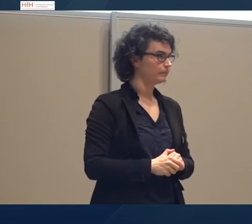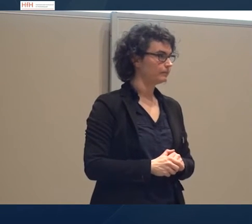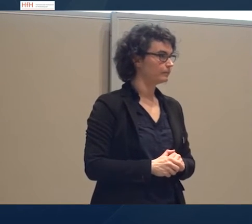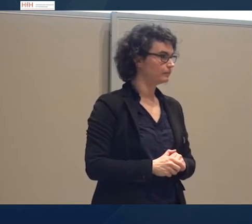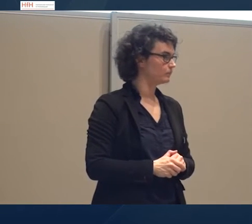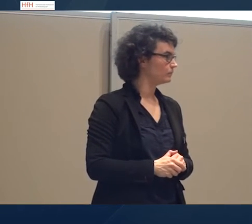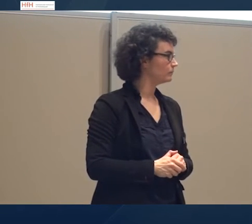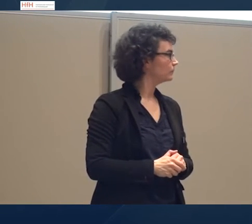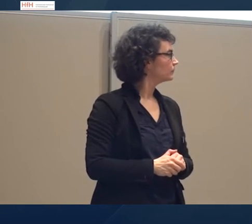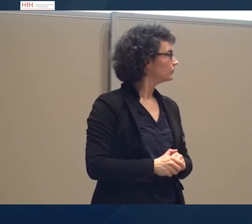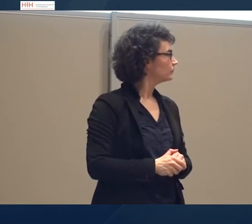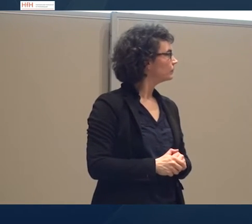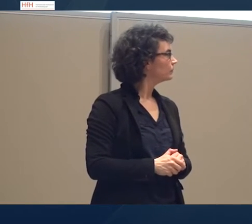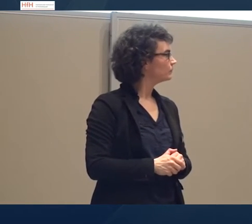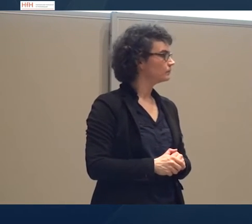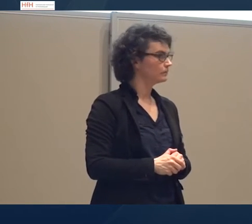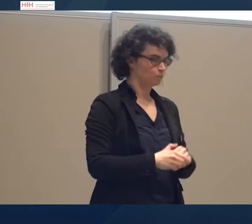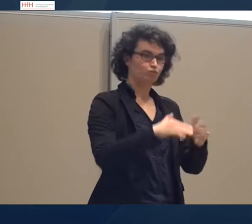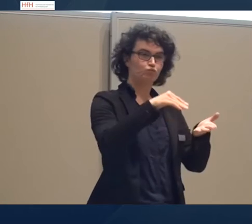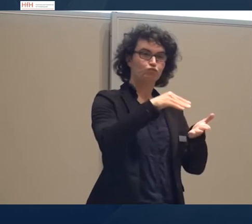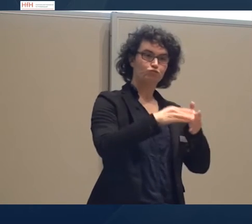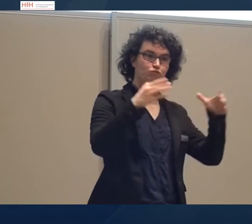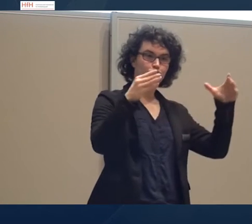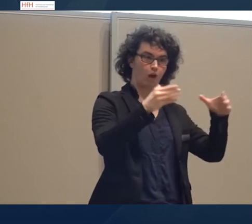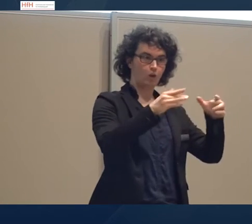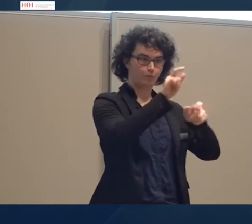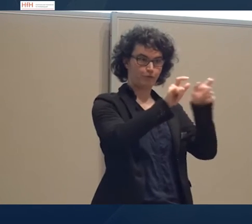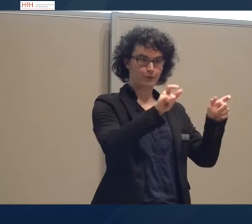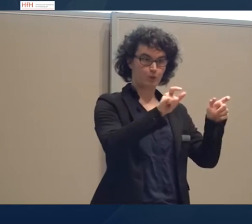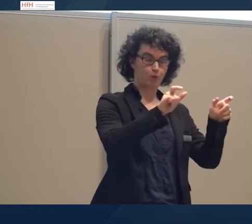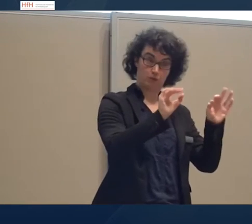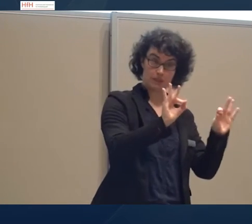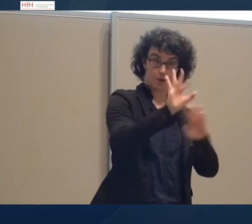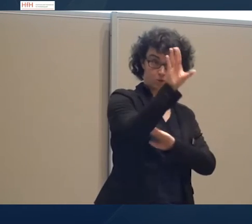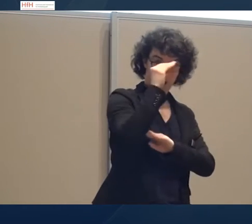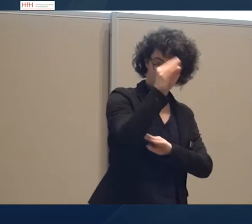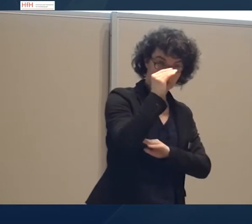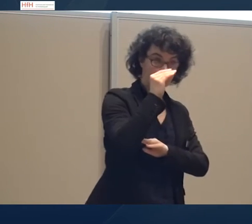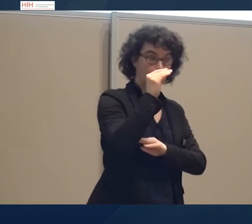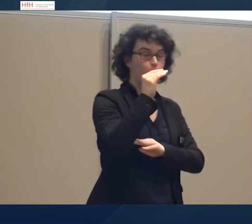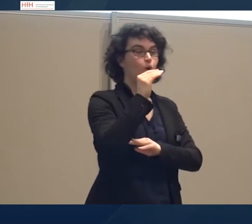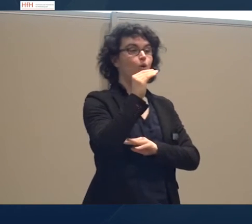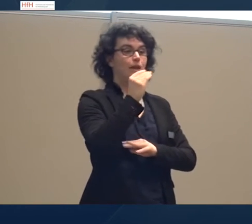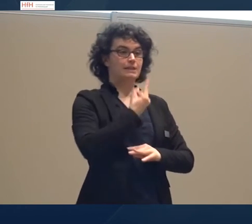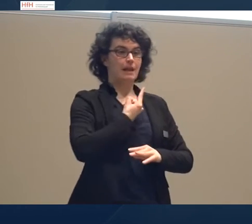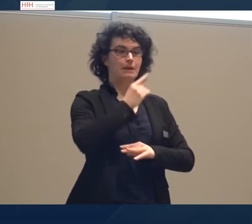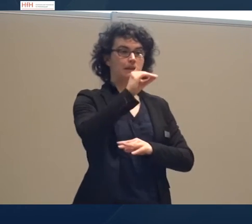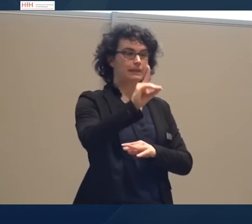Es gibt eine Gruppe von Personen, die gut ausgebildet sind und DSGS unterrichten. Also diese